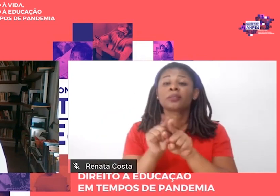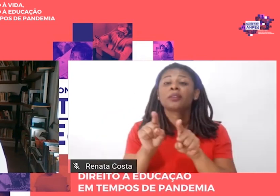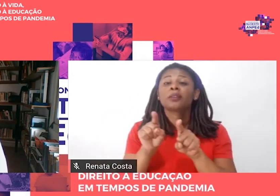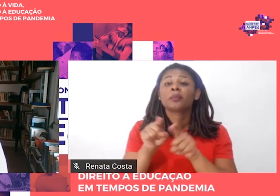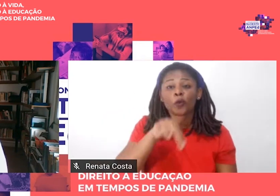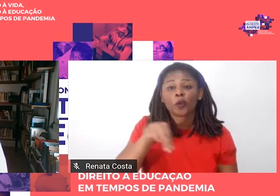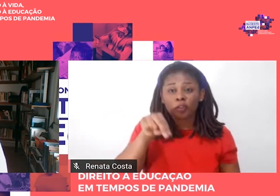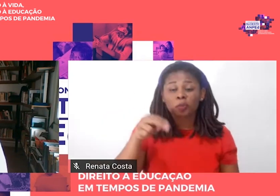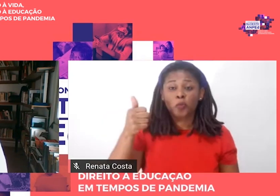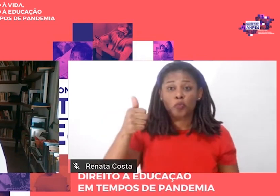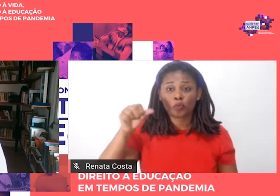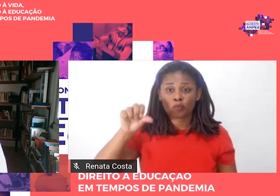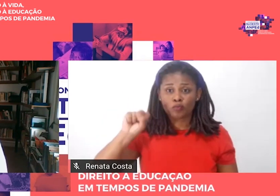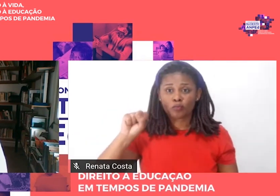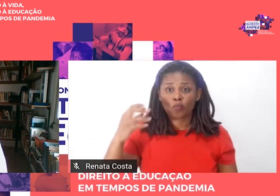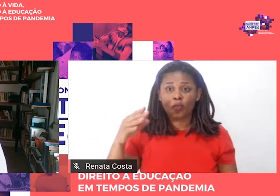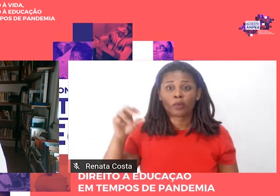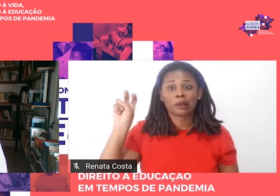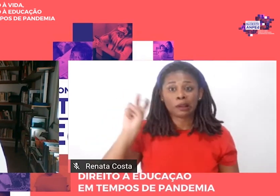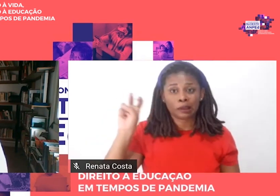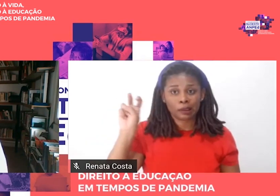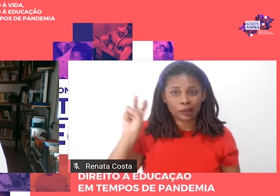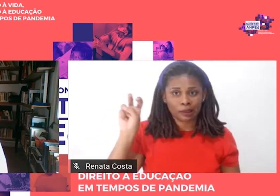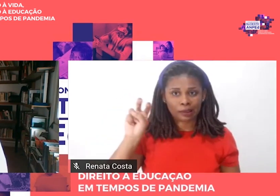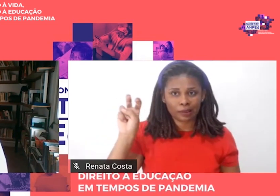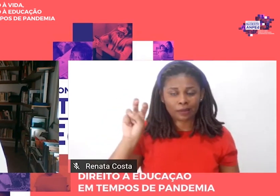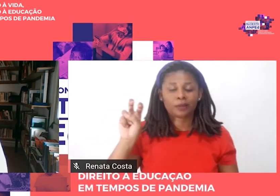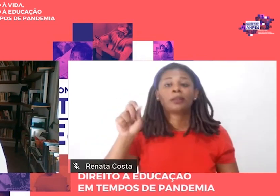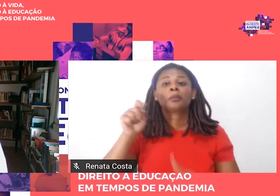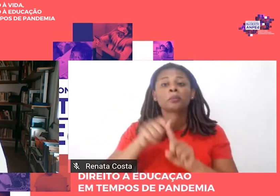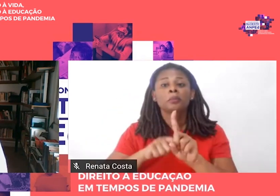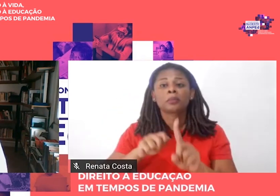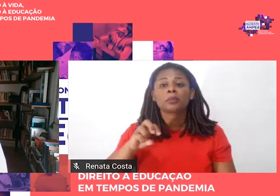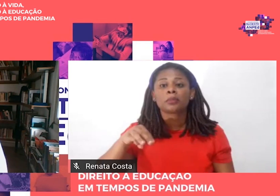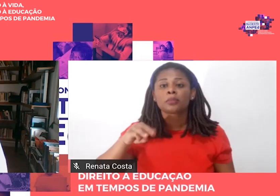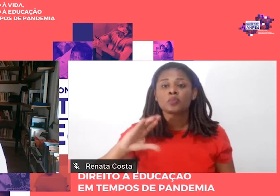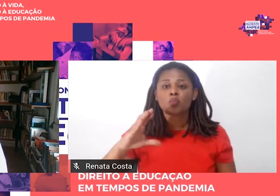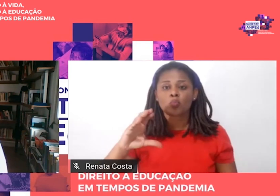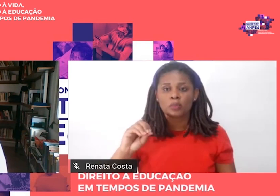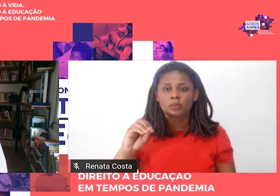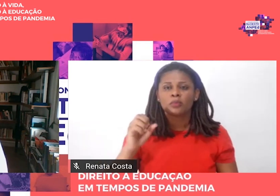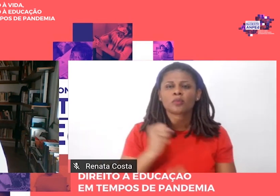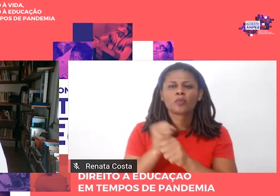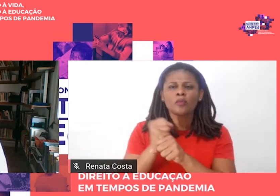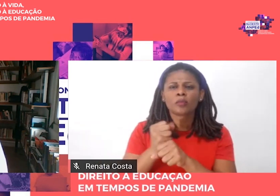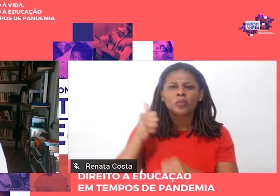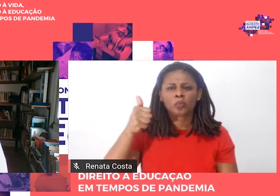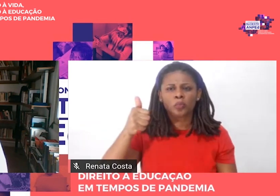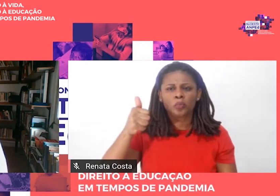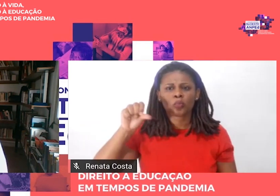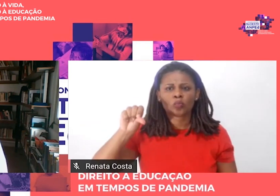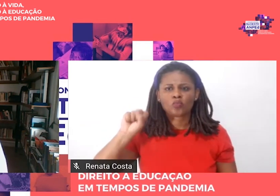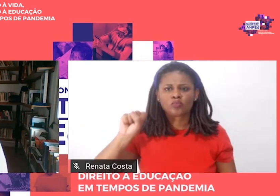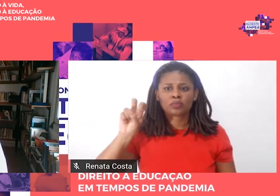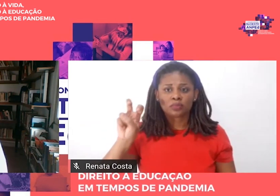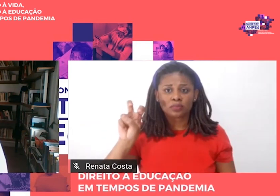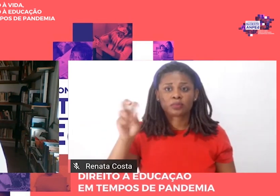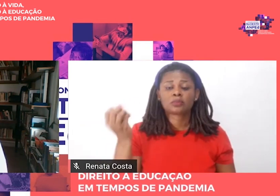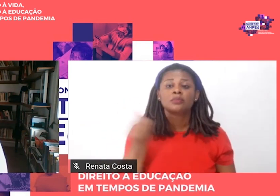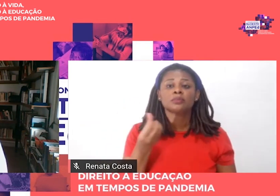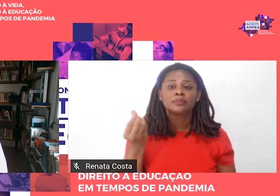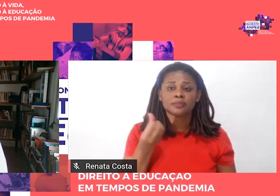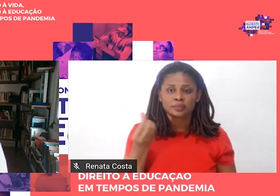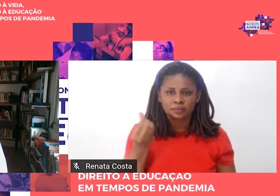e março de 85 à sexta. Então, vejam que, em